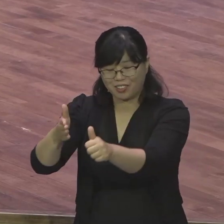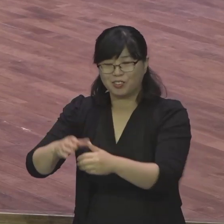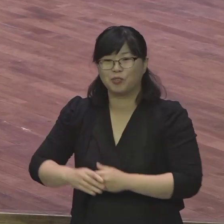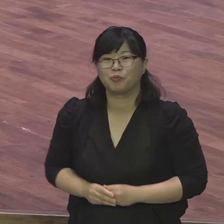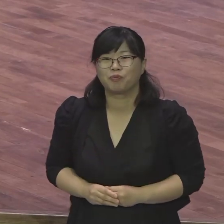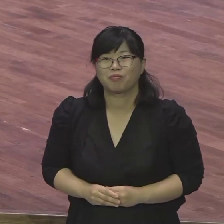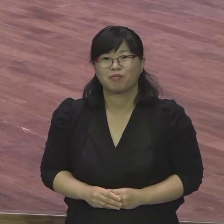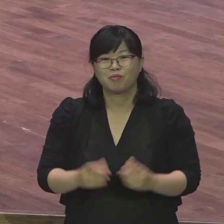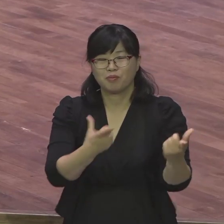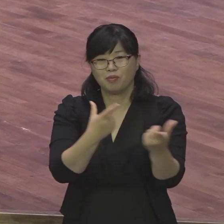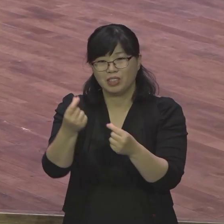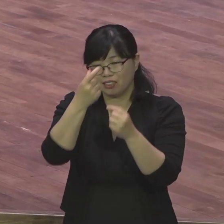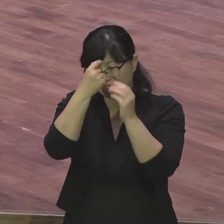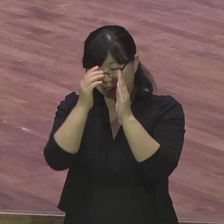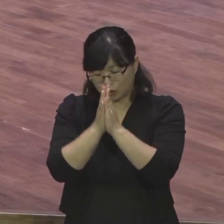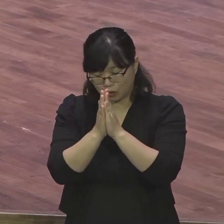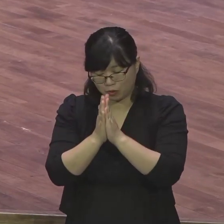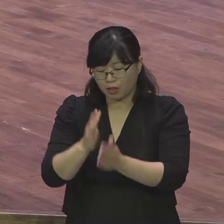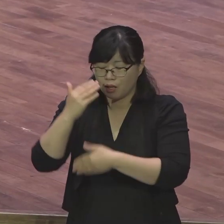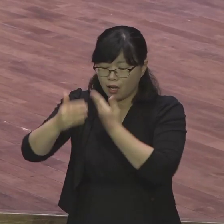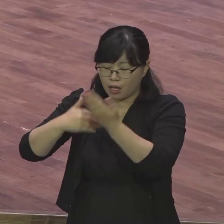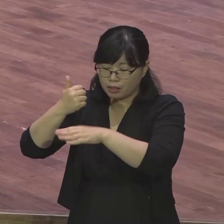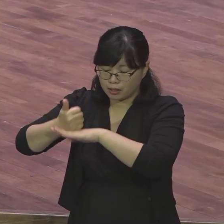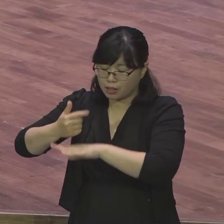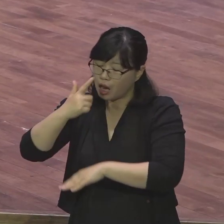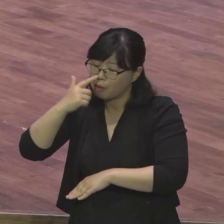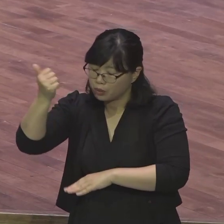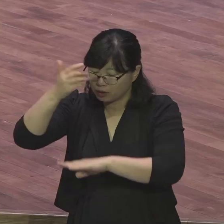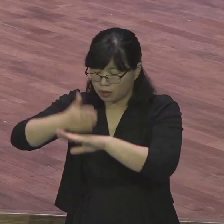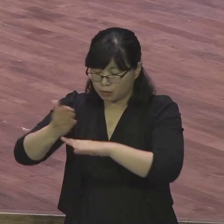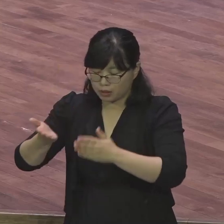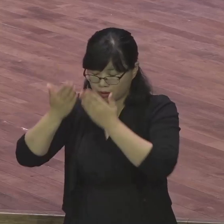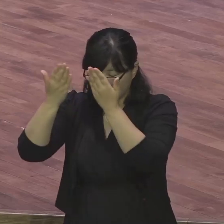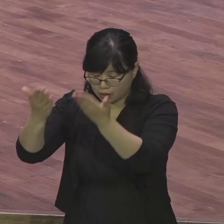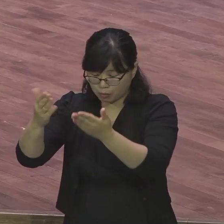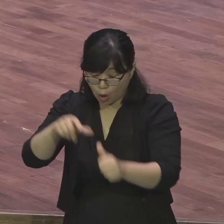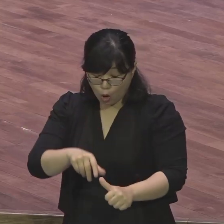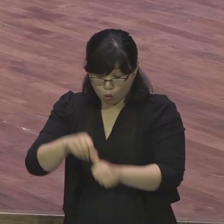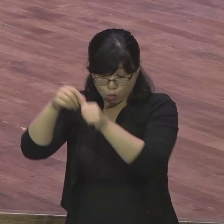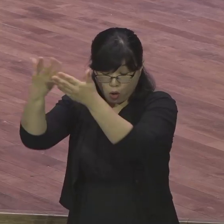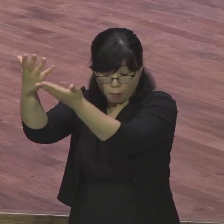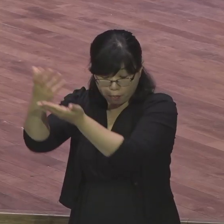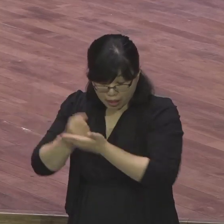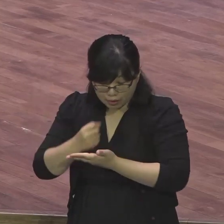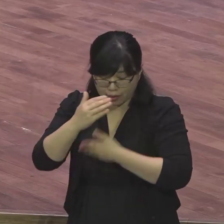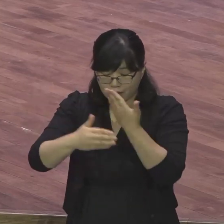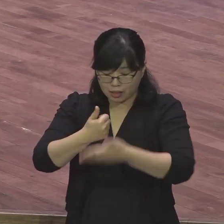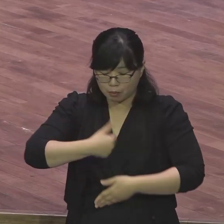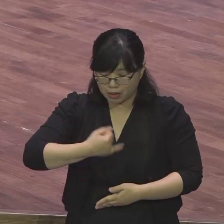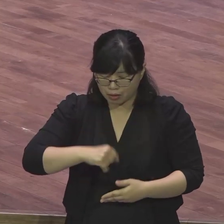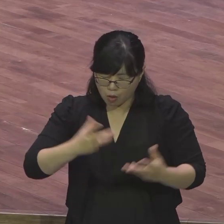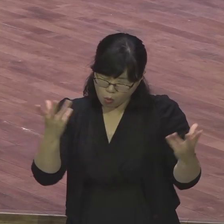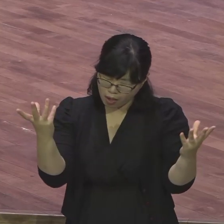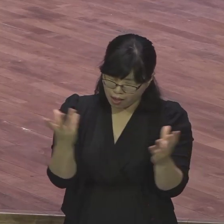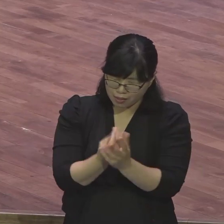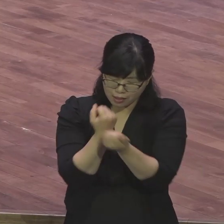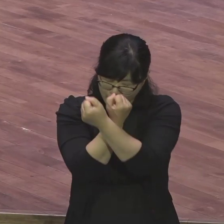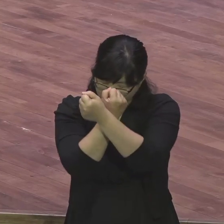영국의 성도들을 구원받은 하나님의 자녀의 어마어마한 이 해방과 엄청난 이